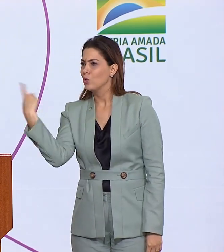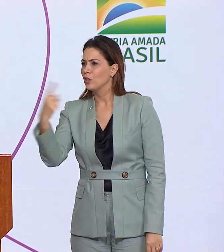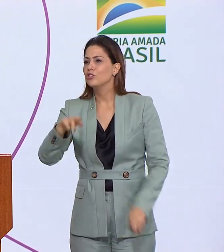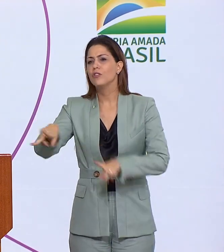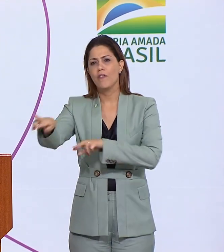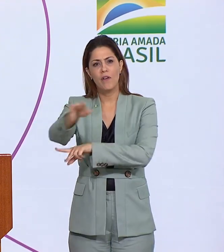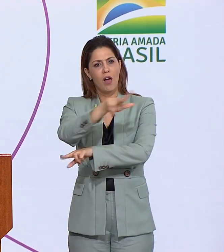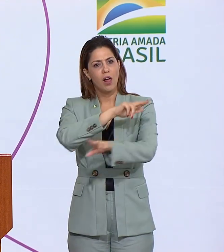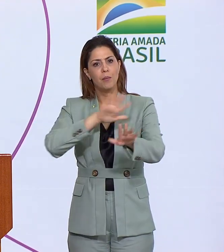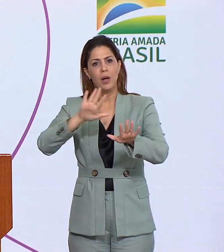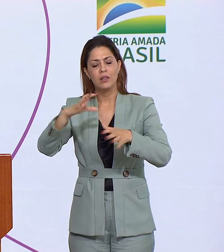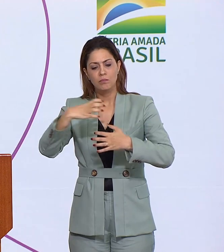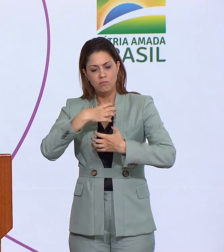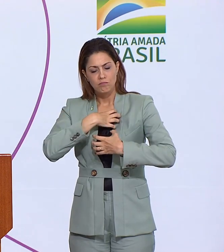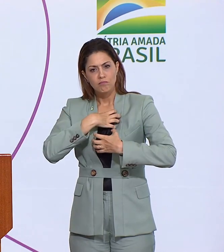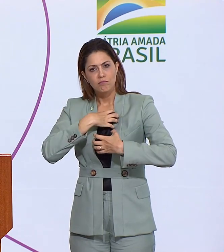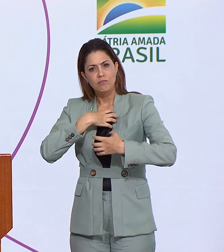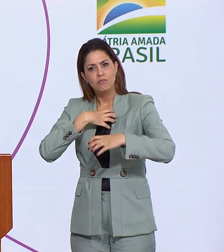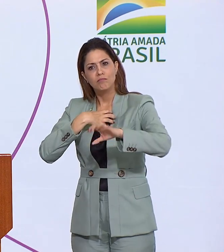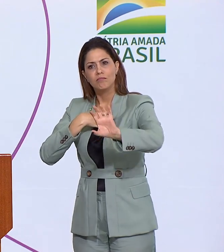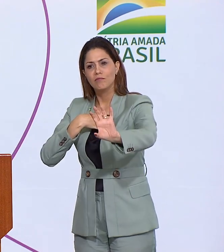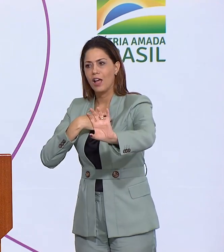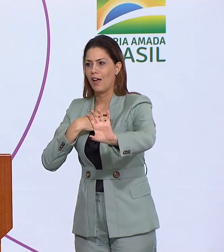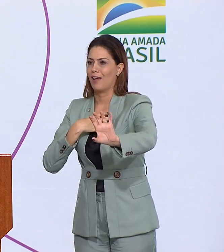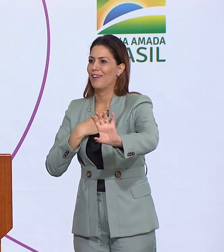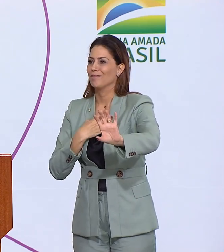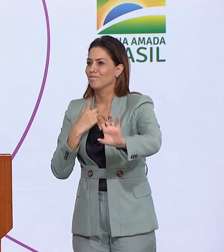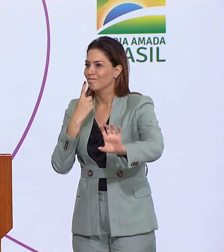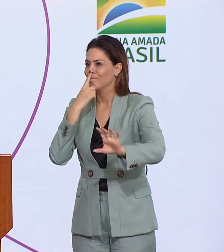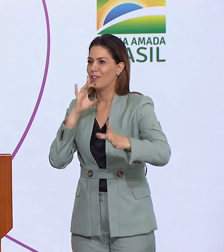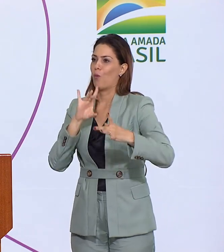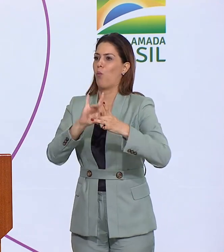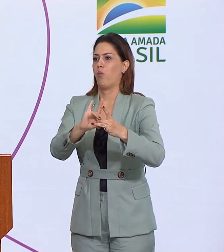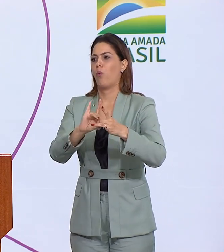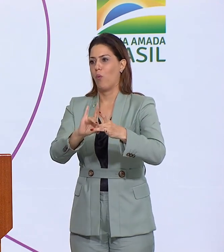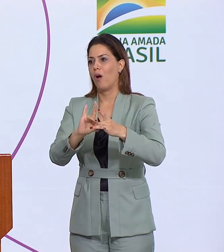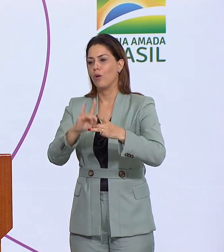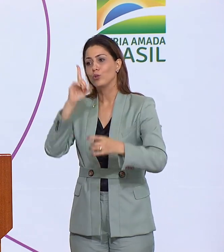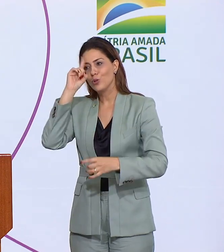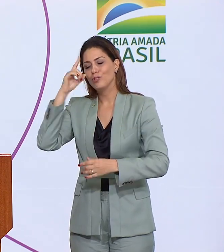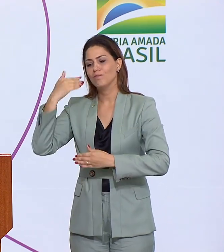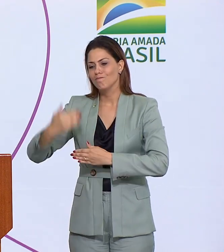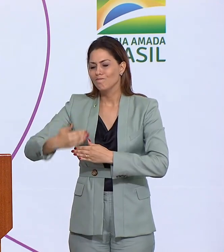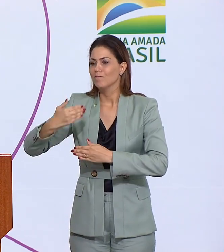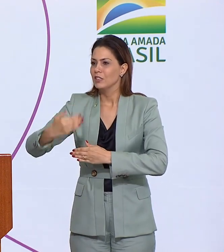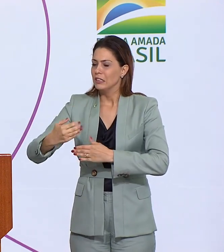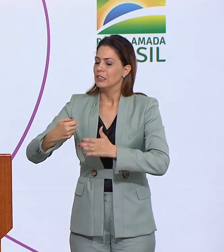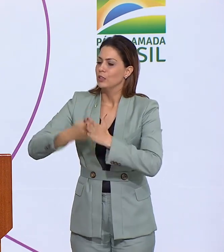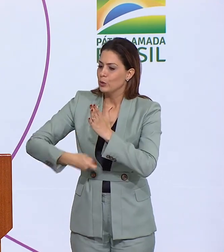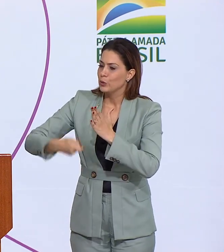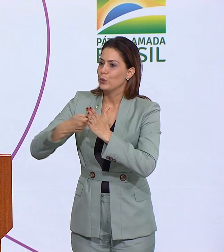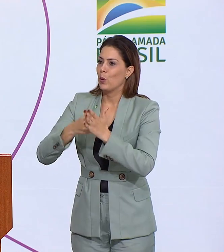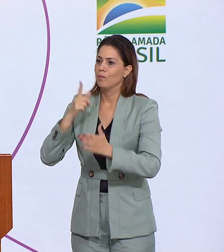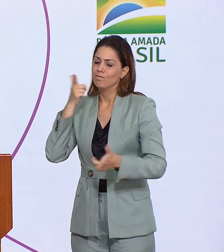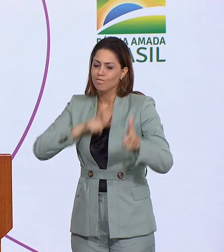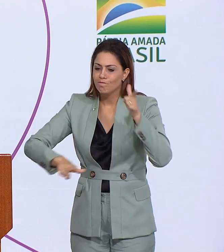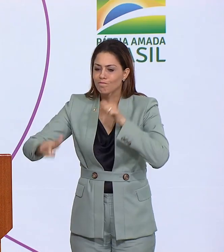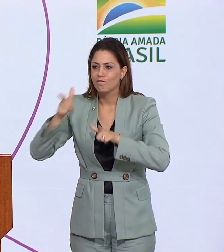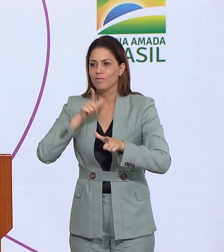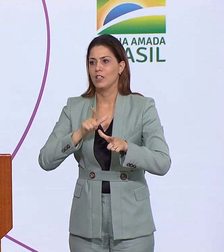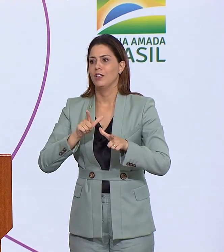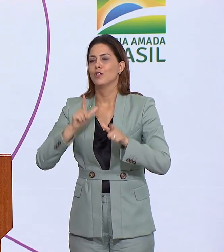diferentes, mas ao mesmo tempo tão iguais em nossos desafios diários, nossas conquistas, nossos